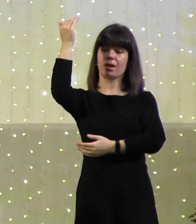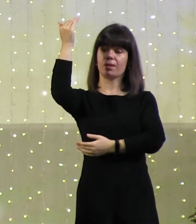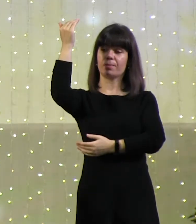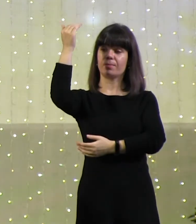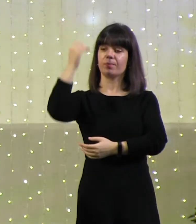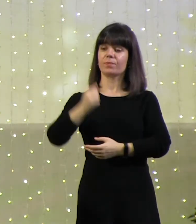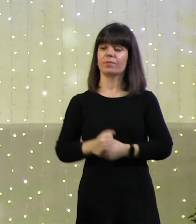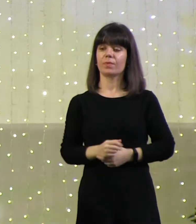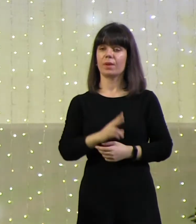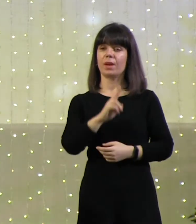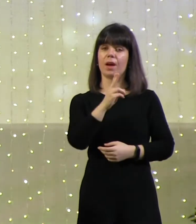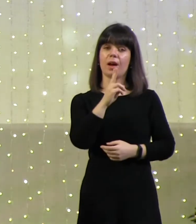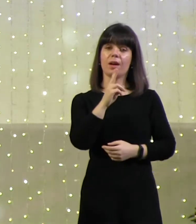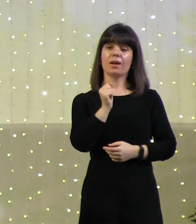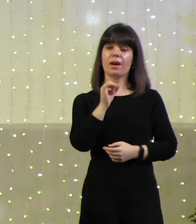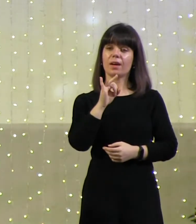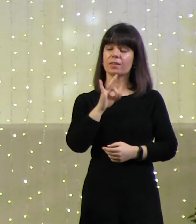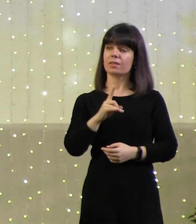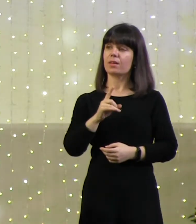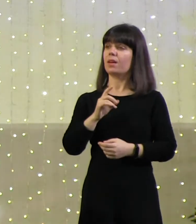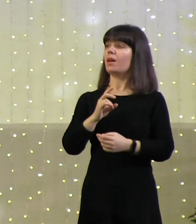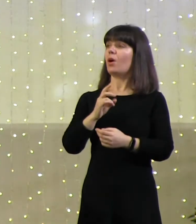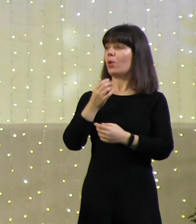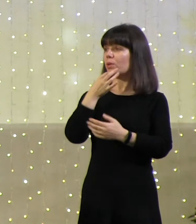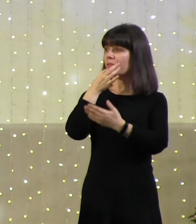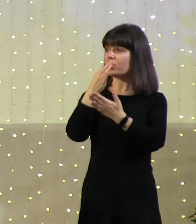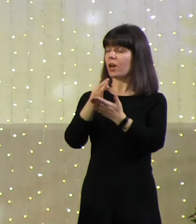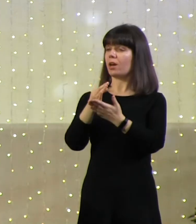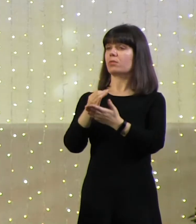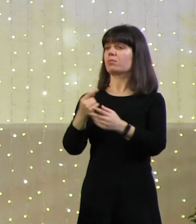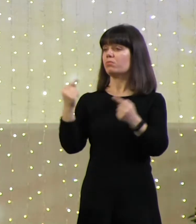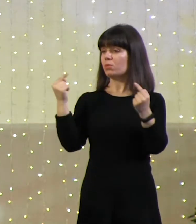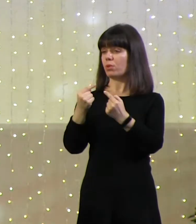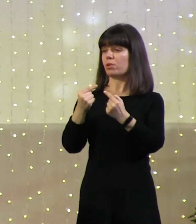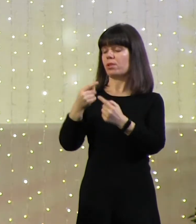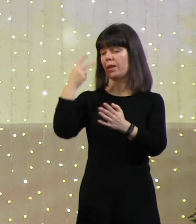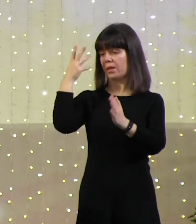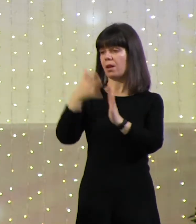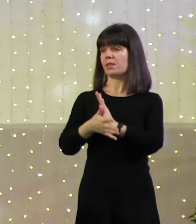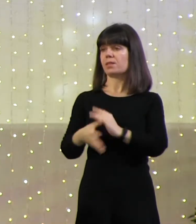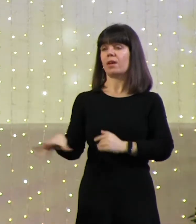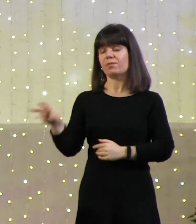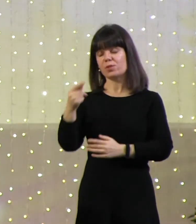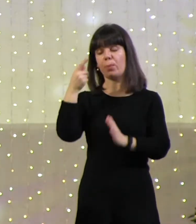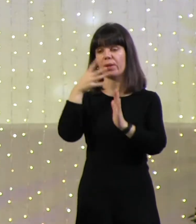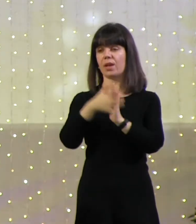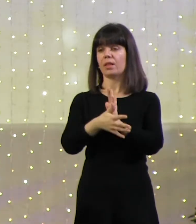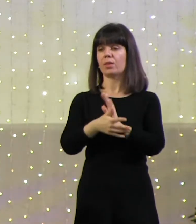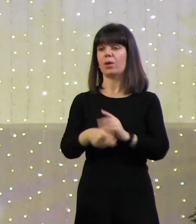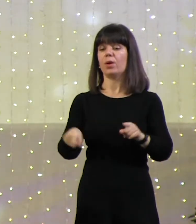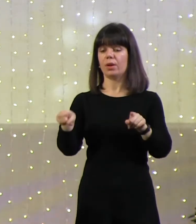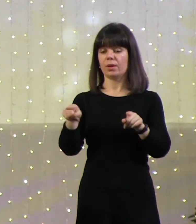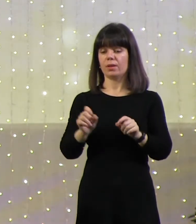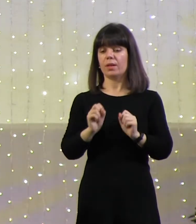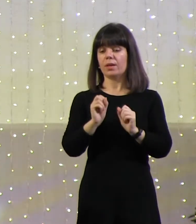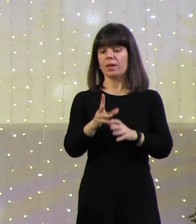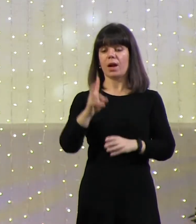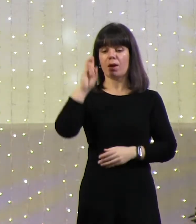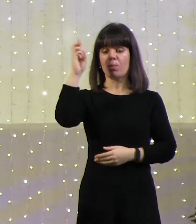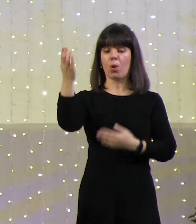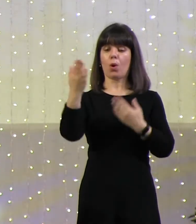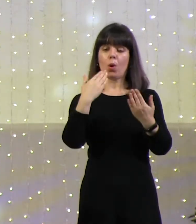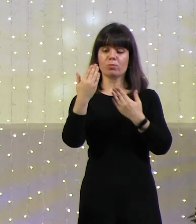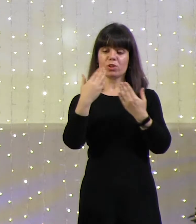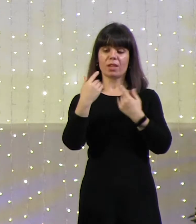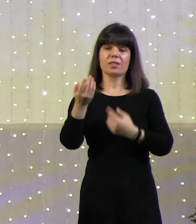А Каин отвечает. Все четко и ясно. Все понятно. Как Бог общался с представителями древнего мира?